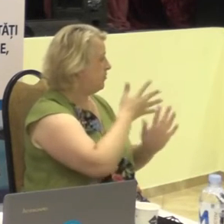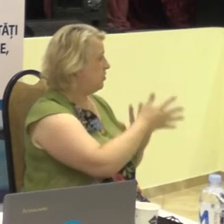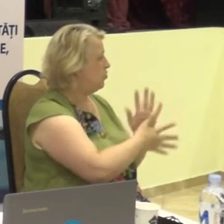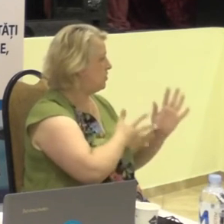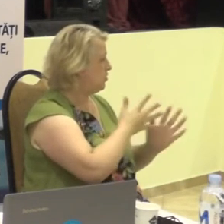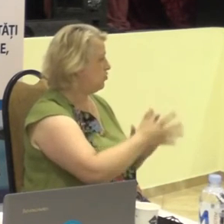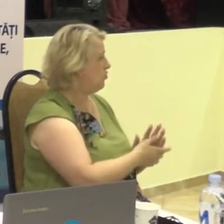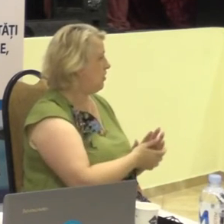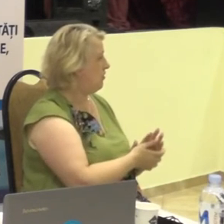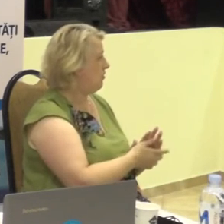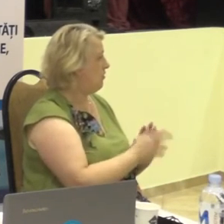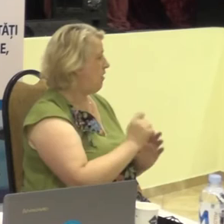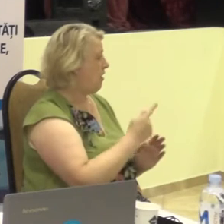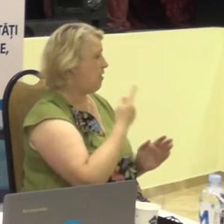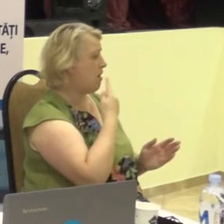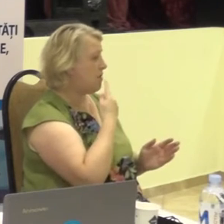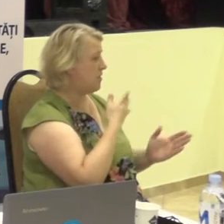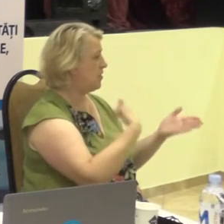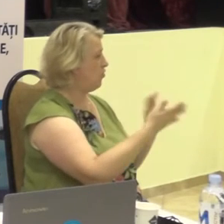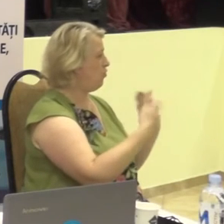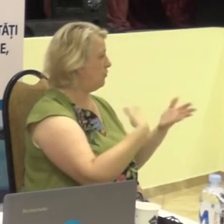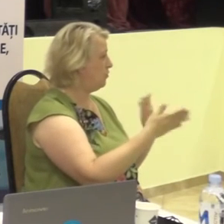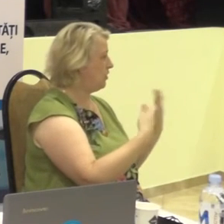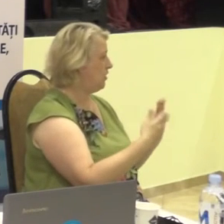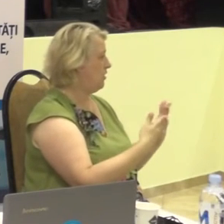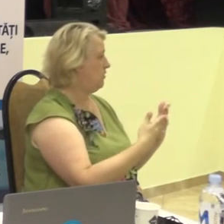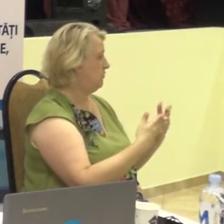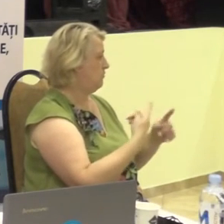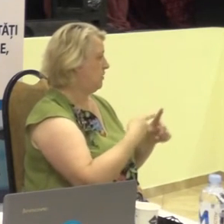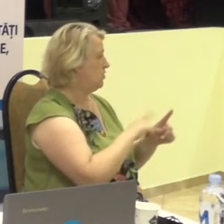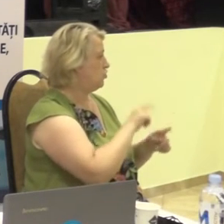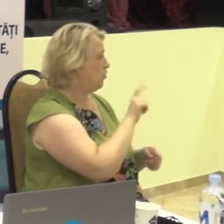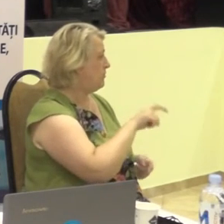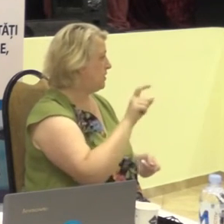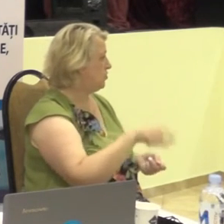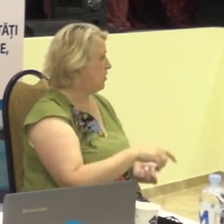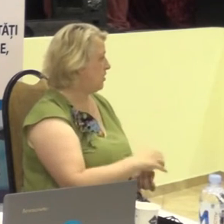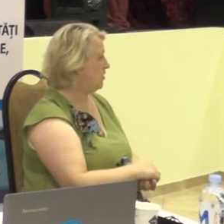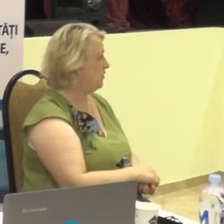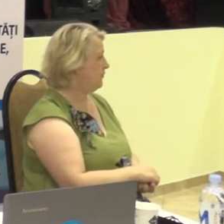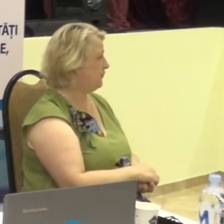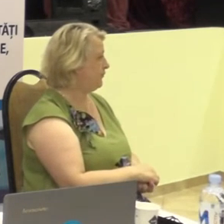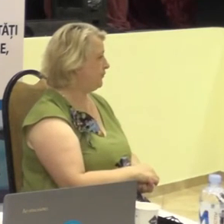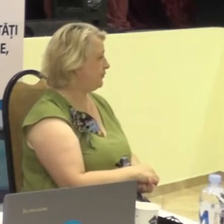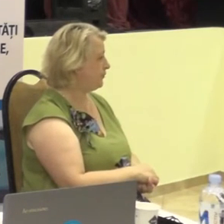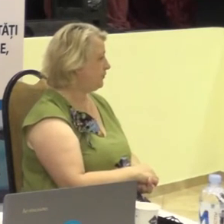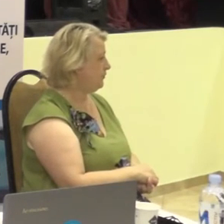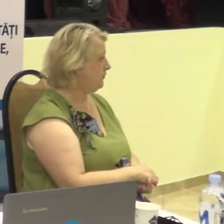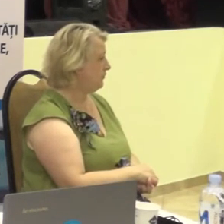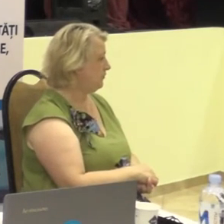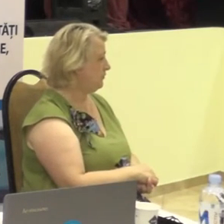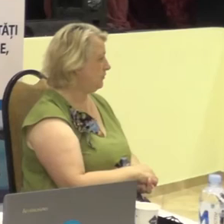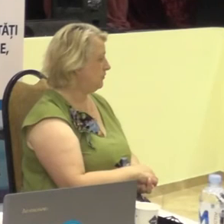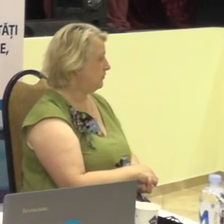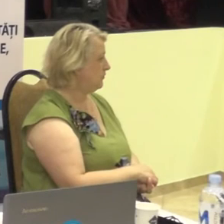ca limbă de comunicare a acestor categorii de persoane.